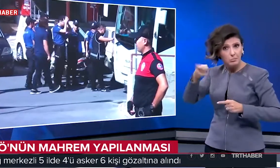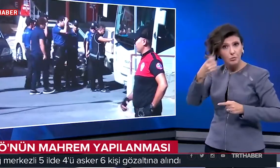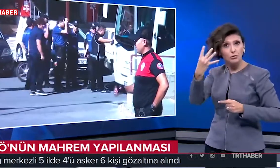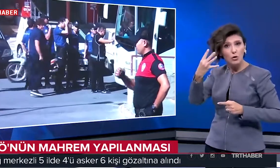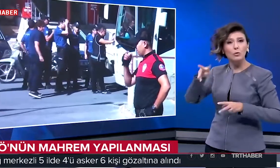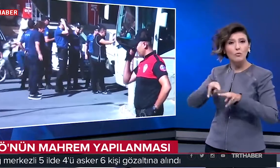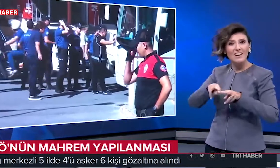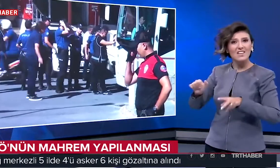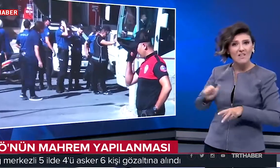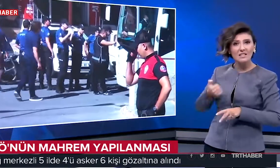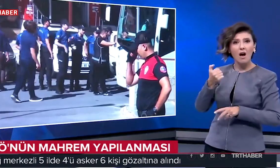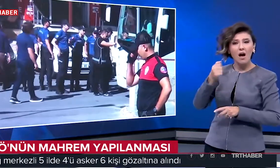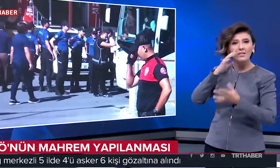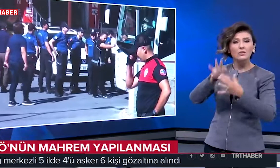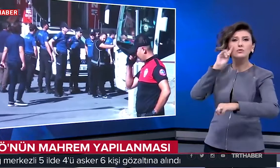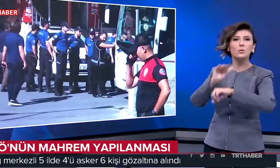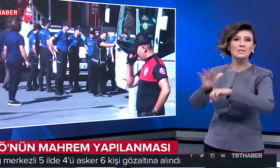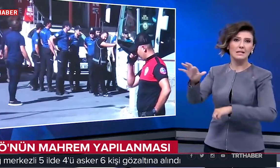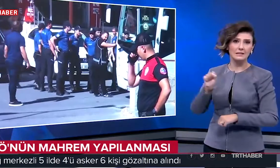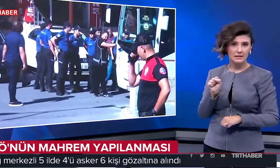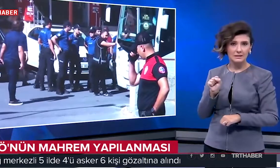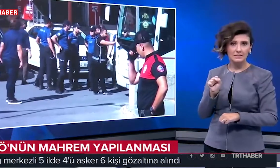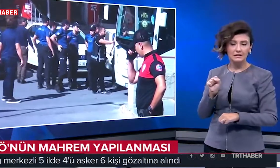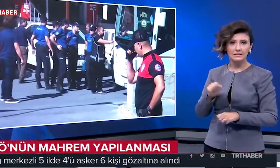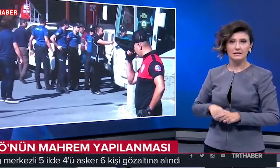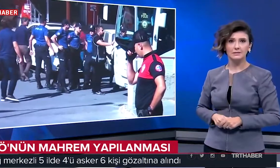edilen 4 muvazzaf asker, 6 kişi gözaltına alındı.